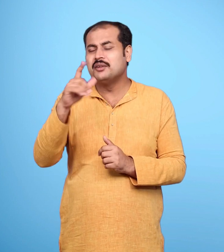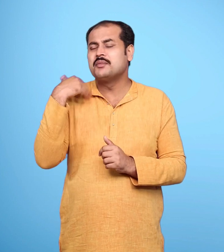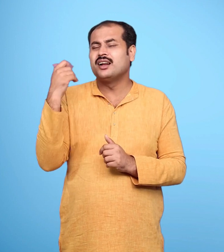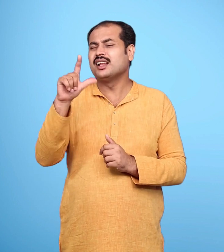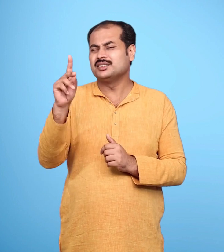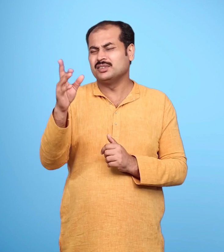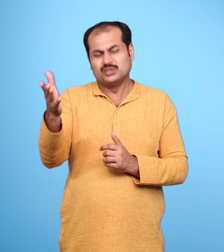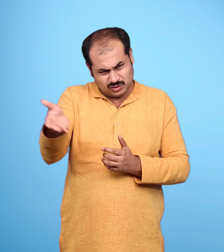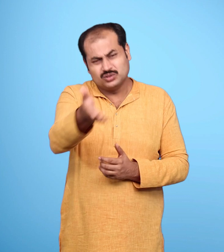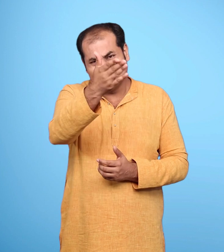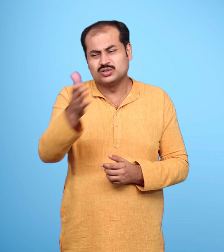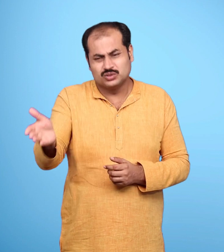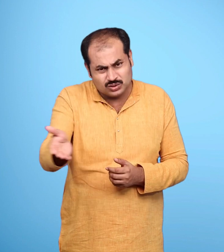जाओ लक्षमन जल्दी